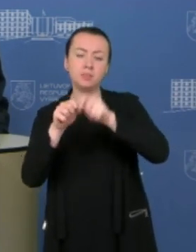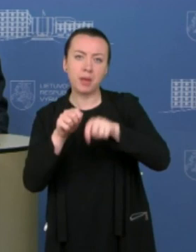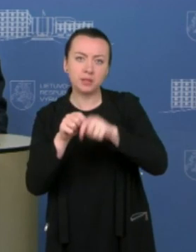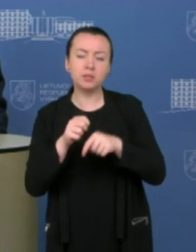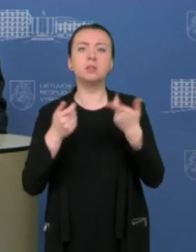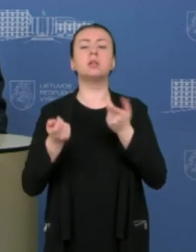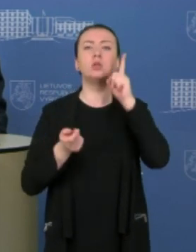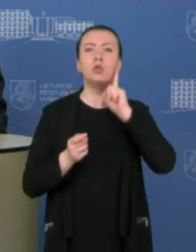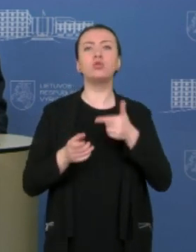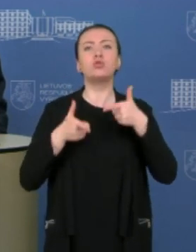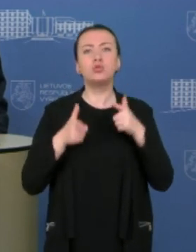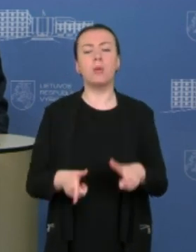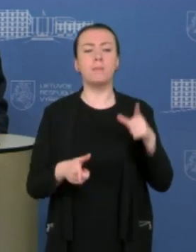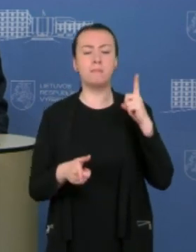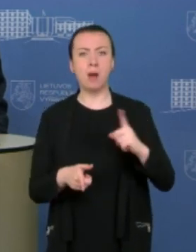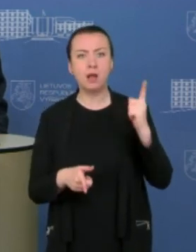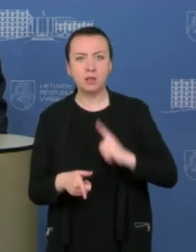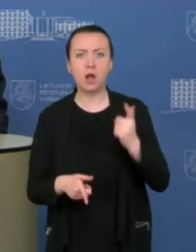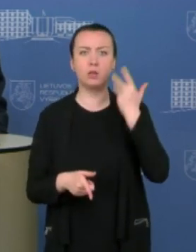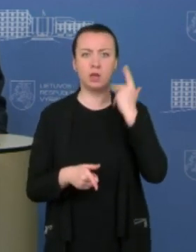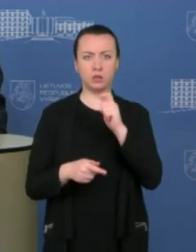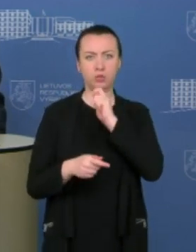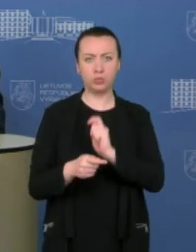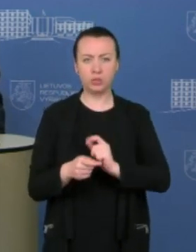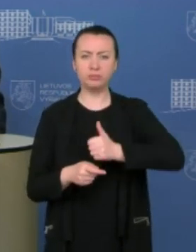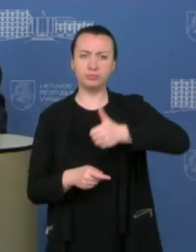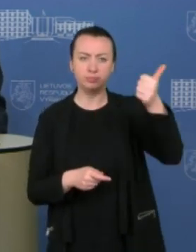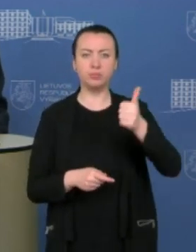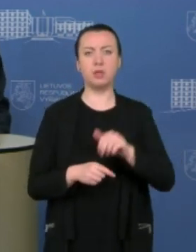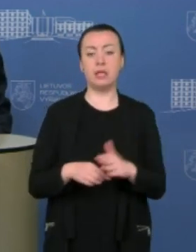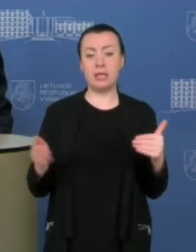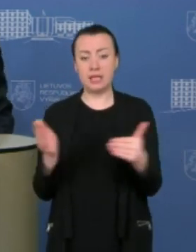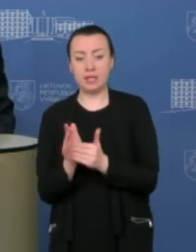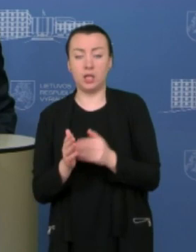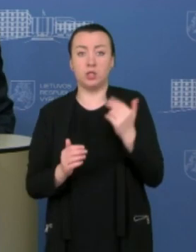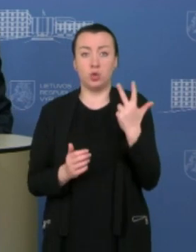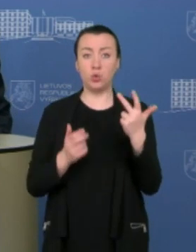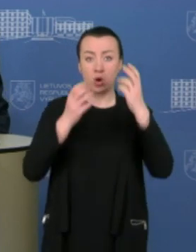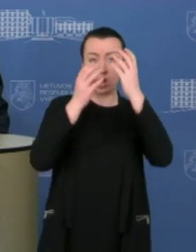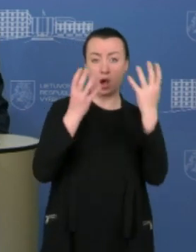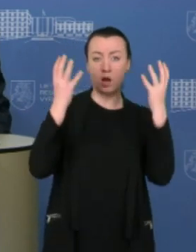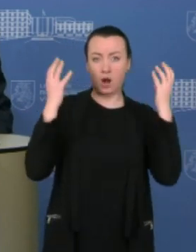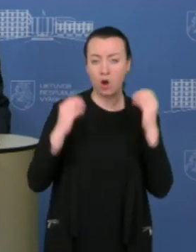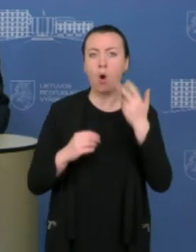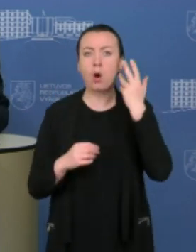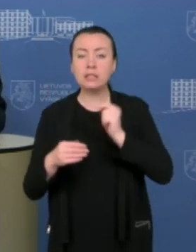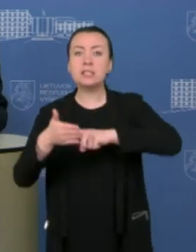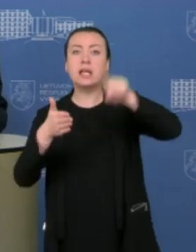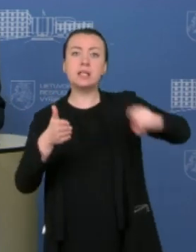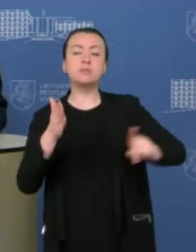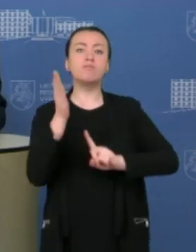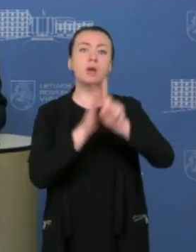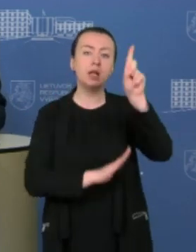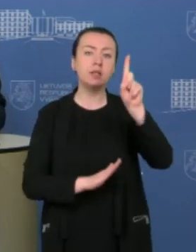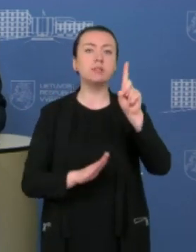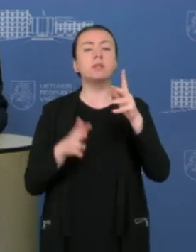norisi tikrai išlaukti bent jau iki trijų karalių, kada ta statistika mums pradės